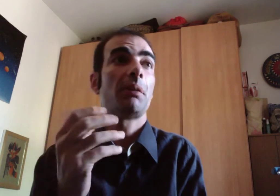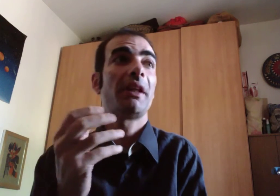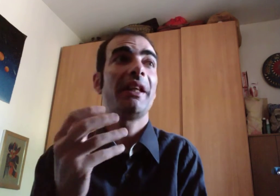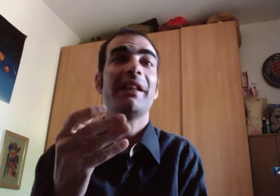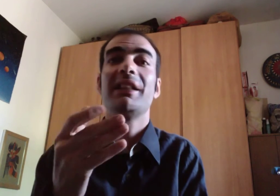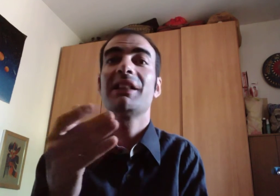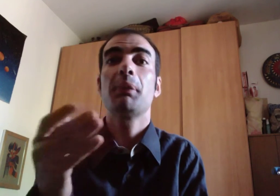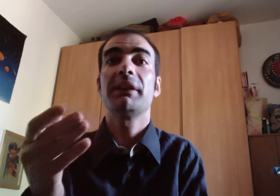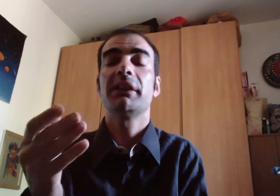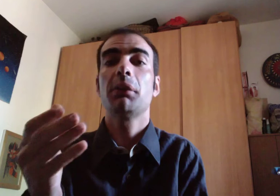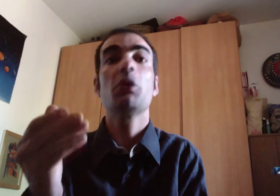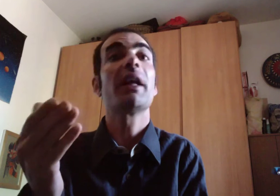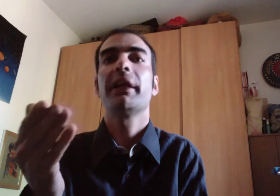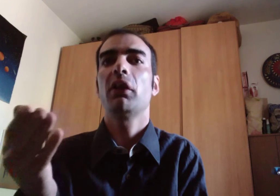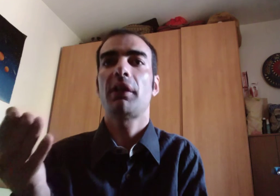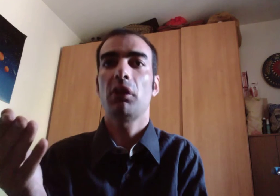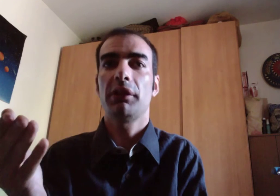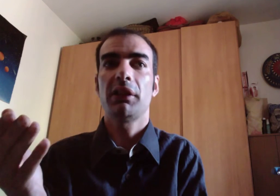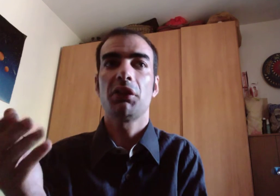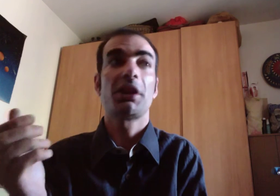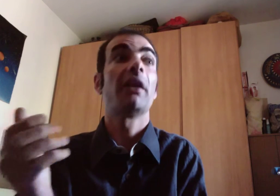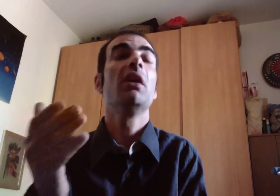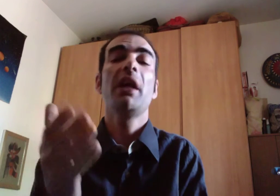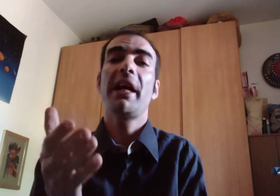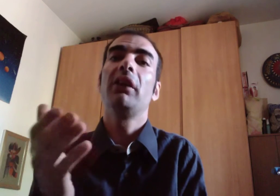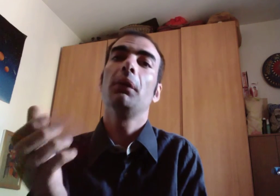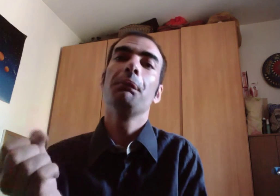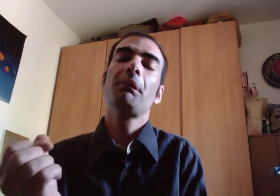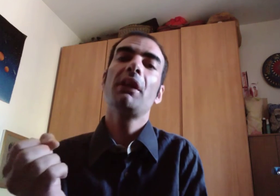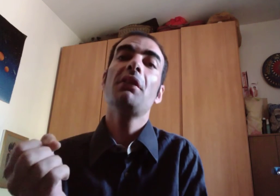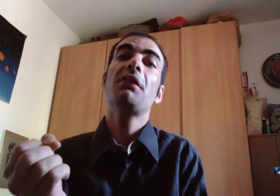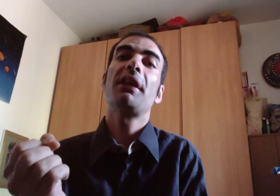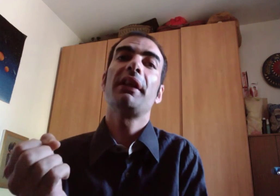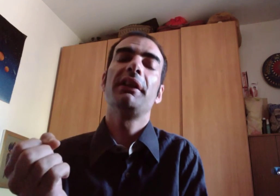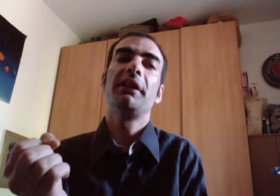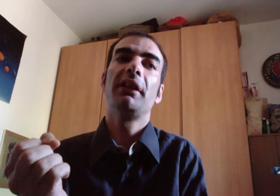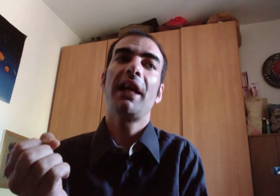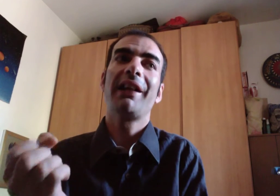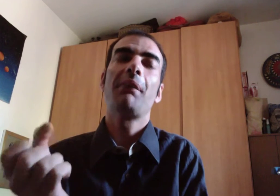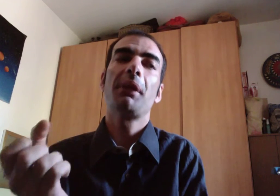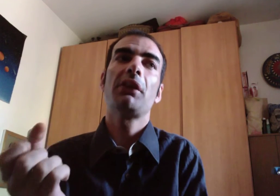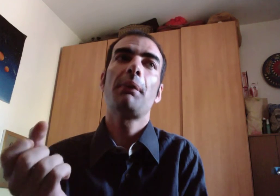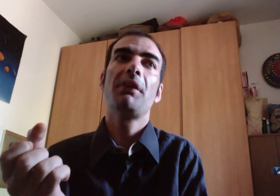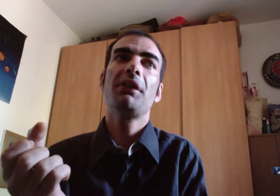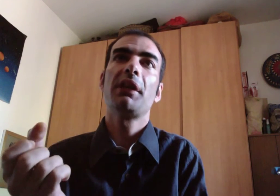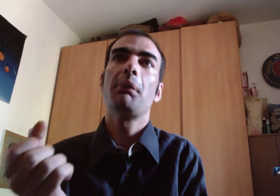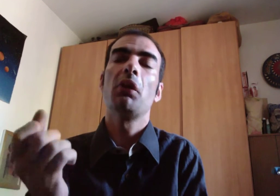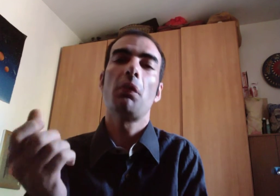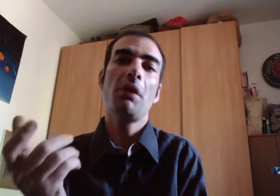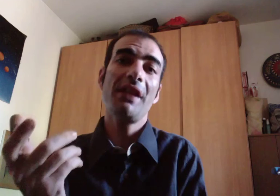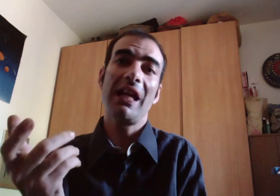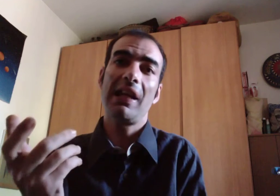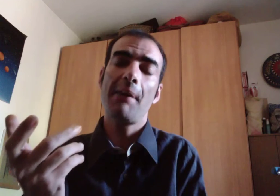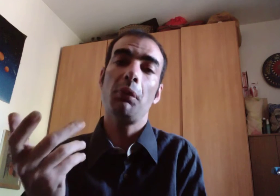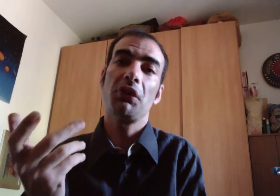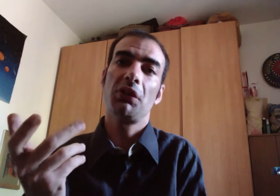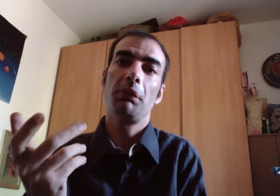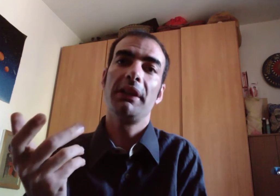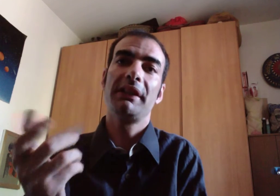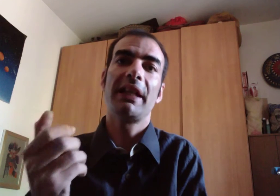perché ha delle spese di tribunale che una volta non c'era ecco internet ha cambiato la mia vita in che modo mi dà la possibilità